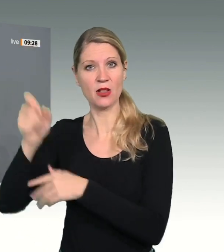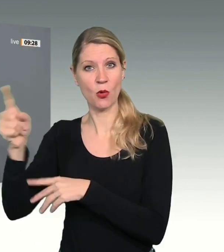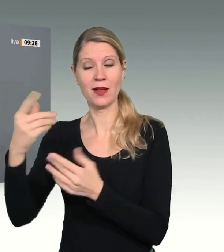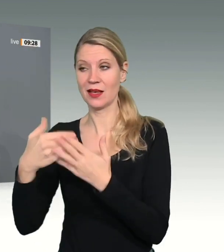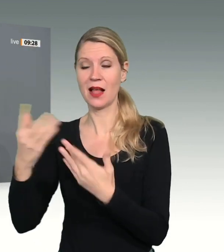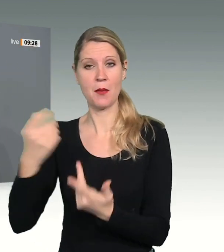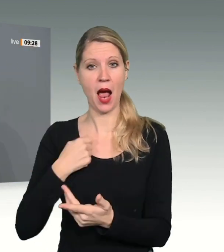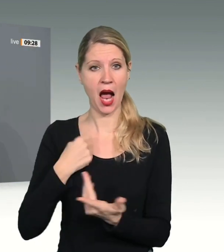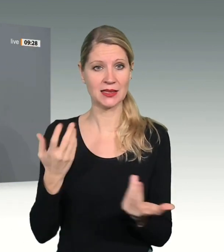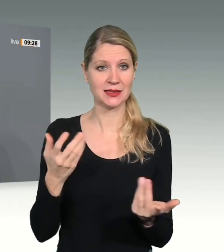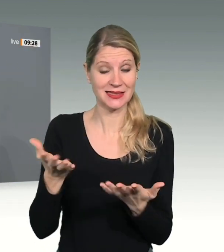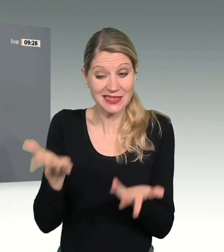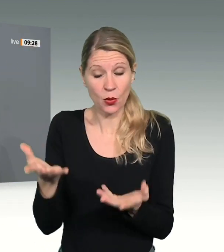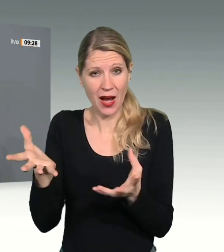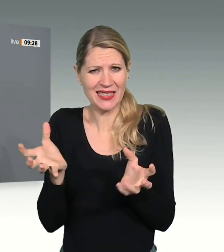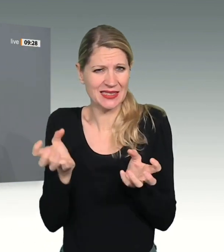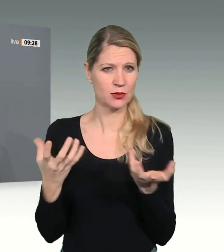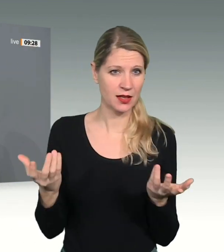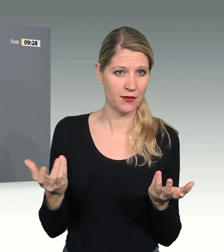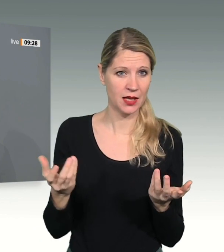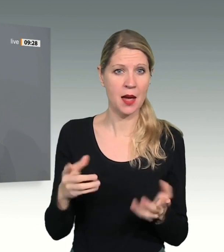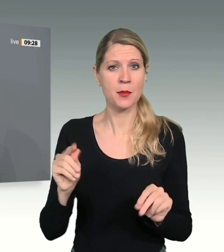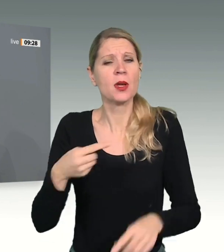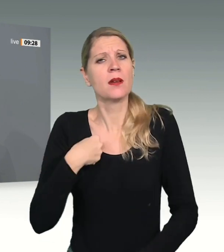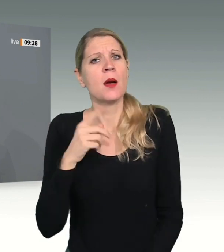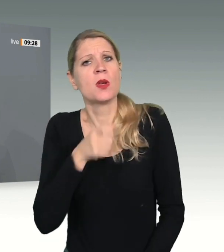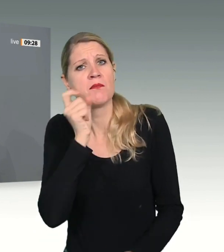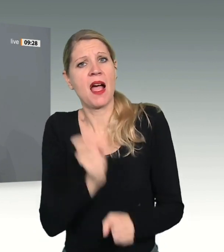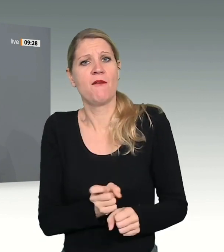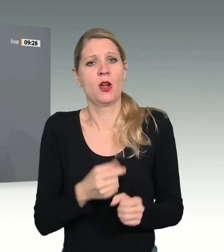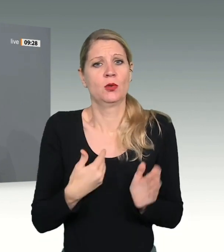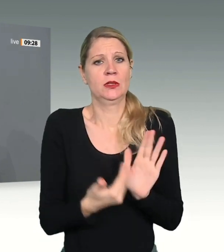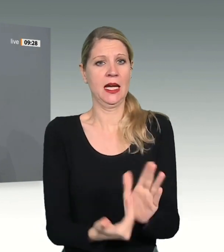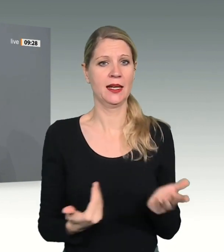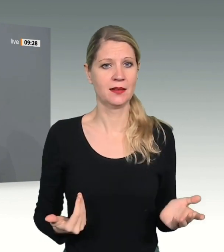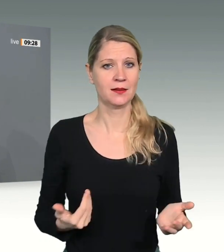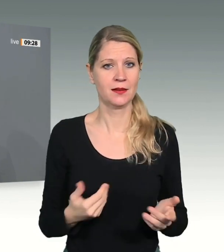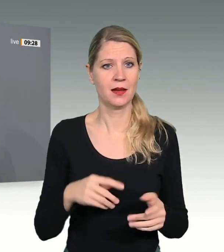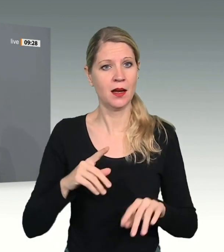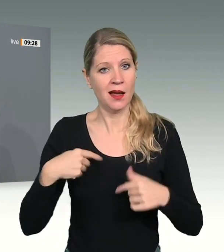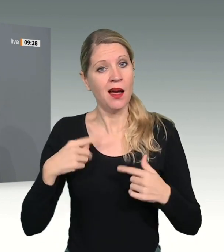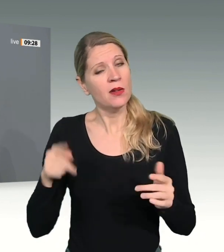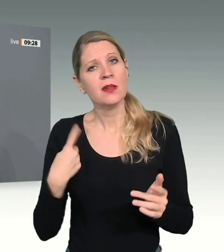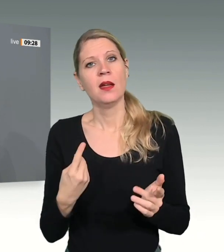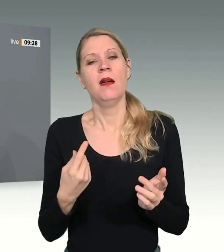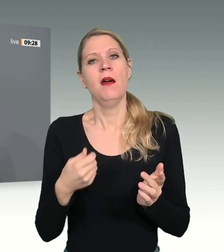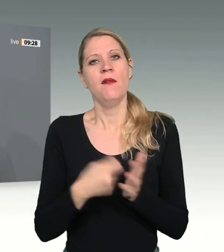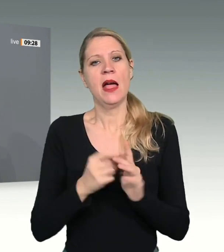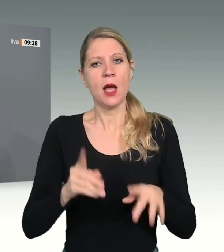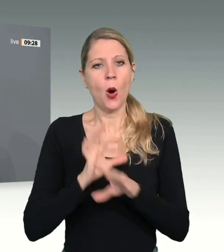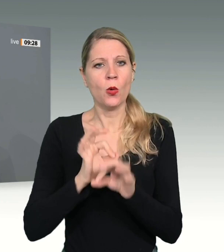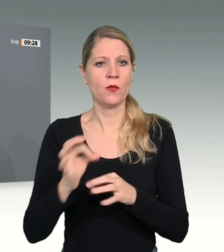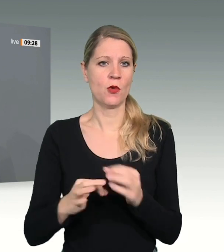weil wir, solange es uns gut zu gehen scheint, uns schwer tun, für notwendige Änderungen ohne zu viel